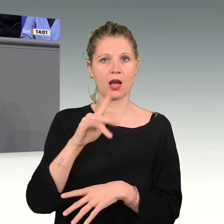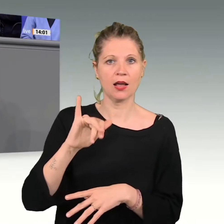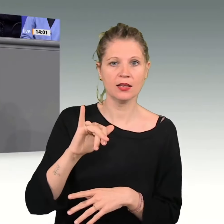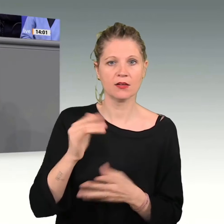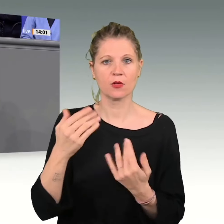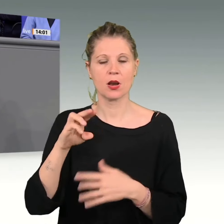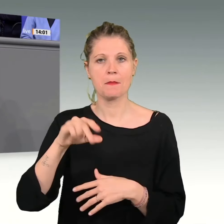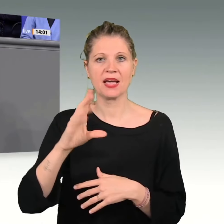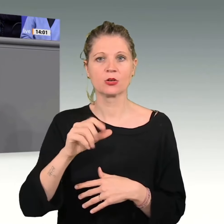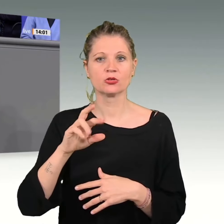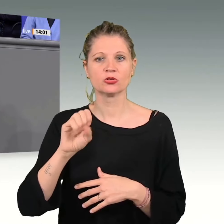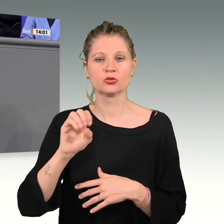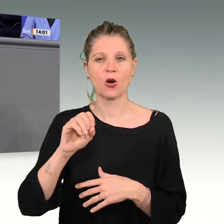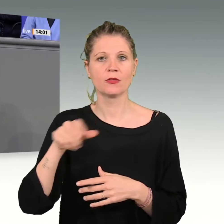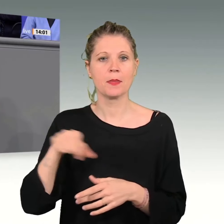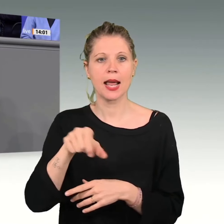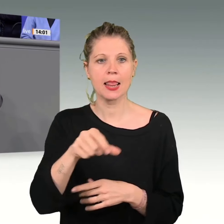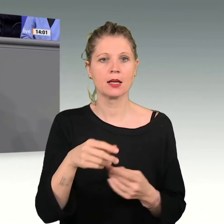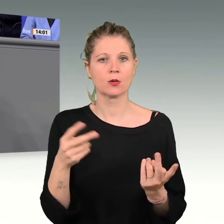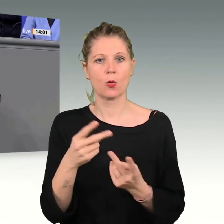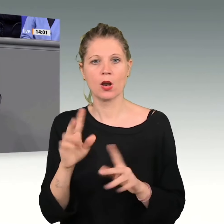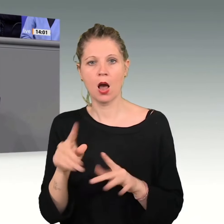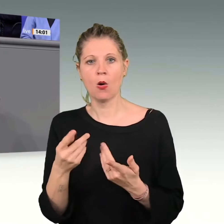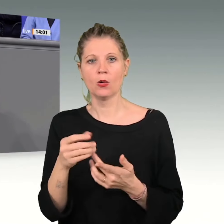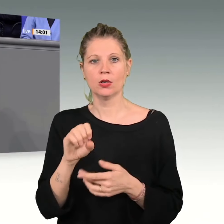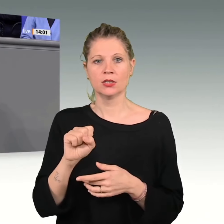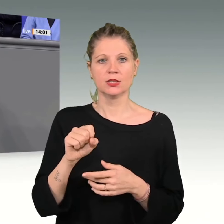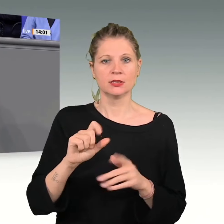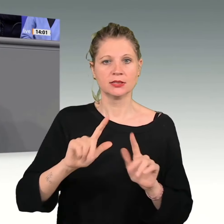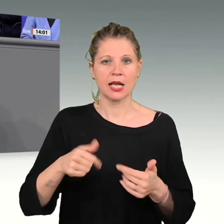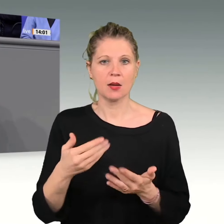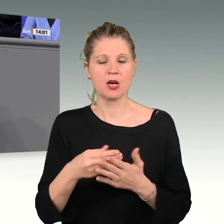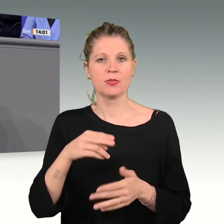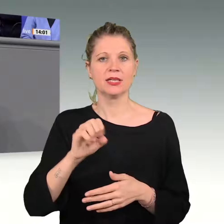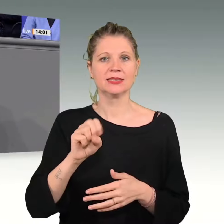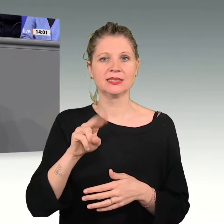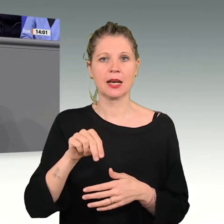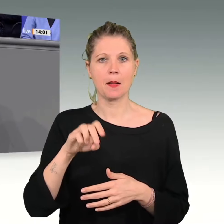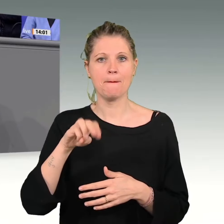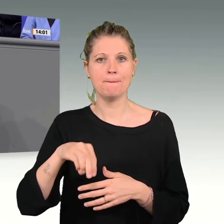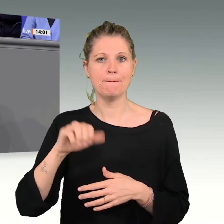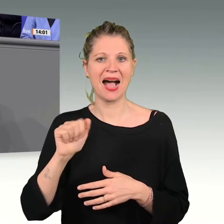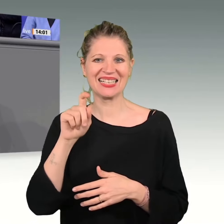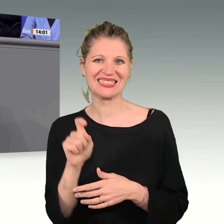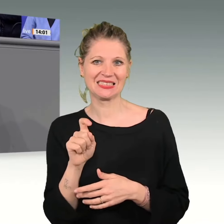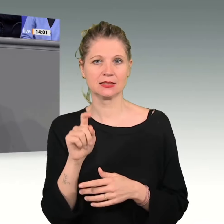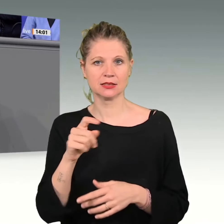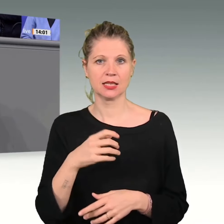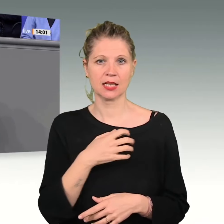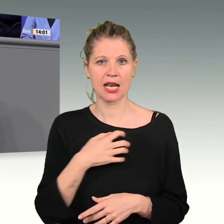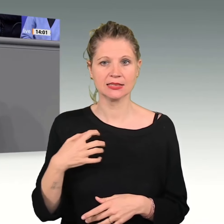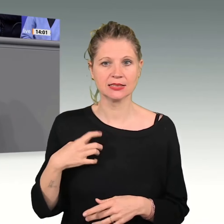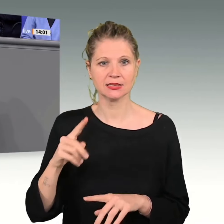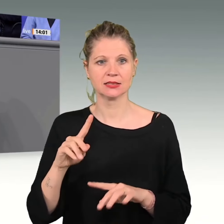Sunmax, die bei Dresden ohne Subventionen innovative Photovoltaik investiert. Der Standort Deutschland wird nicht vom Schlechtreden